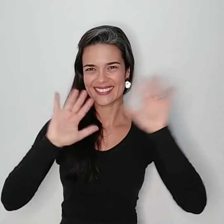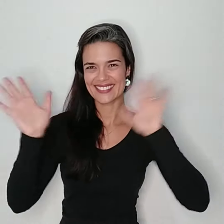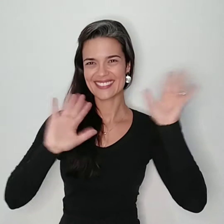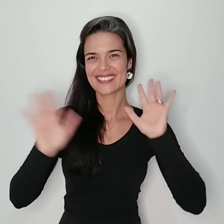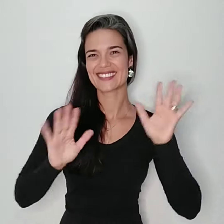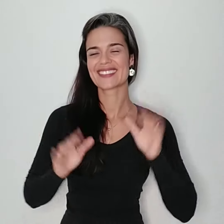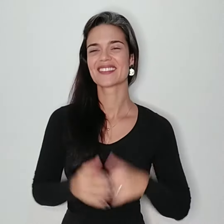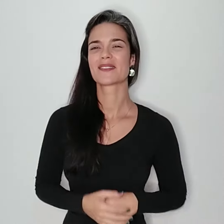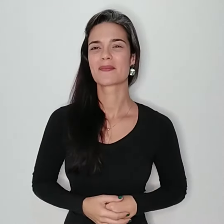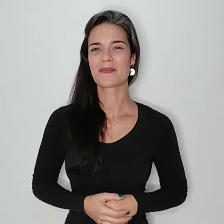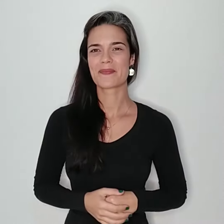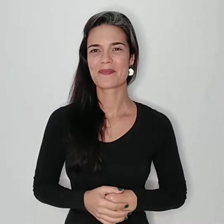E aí